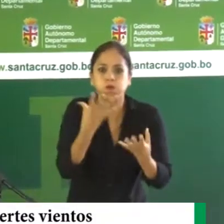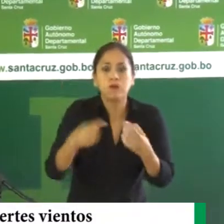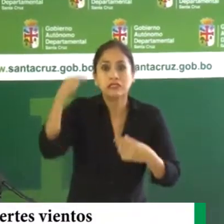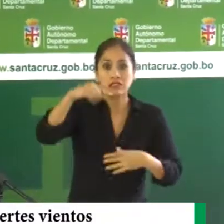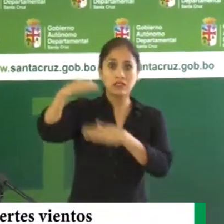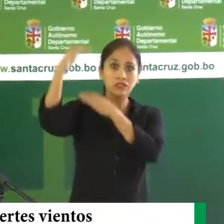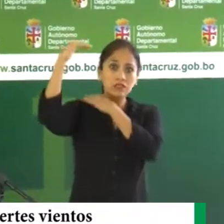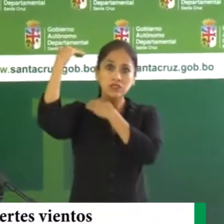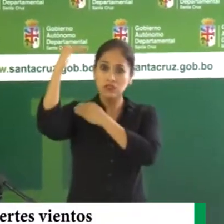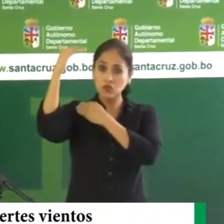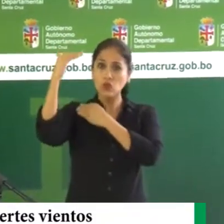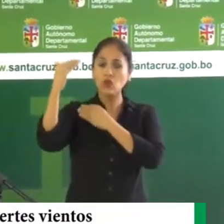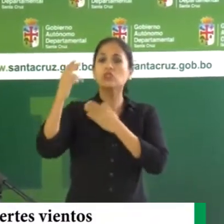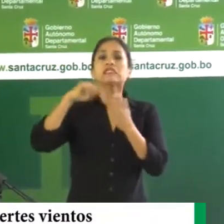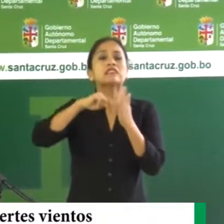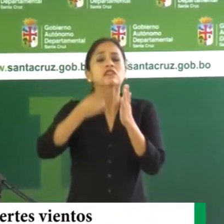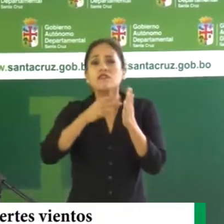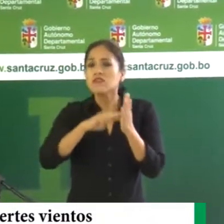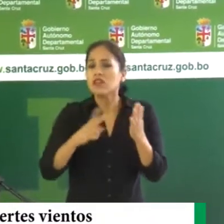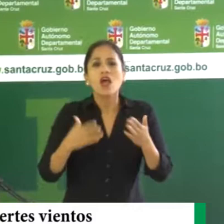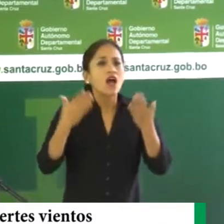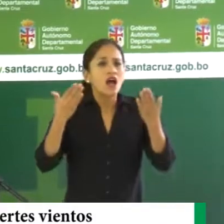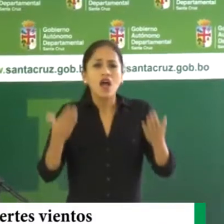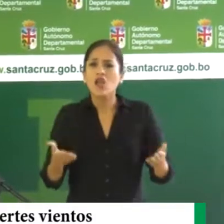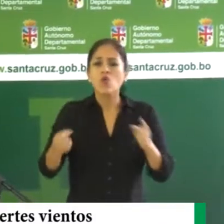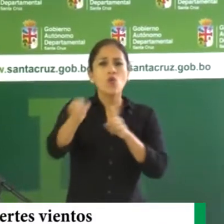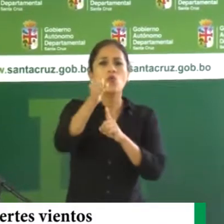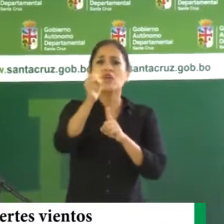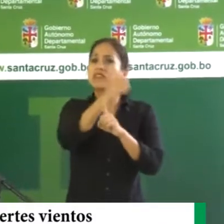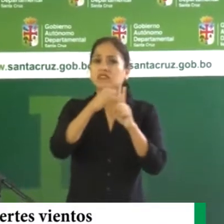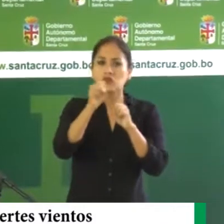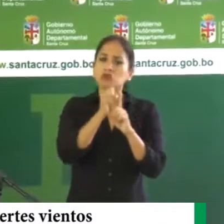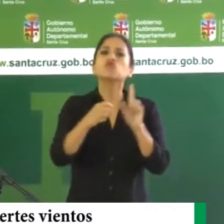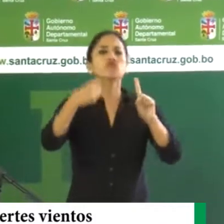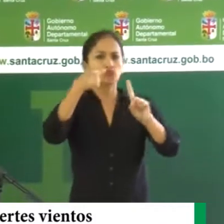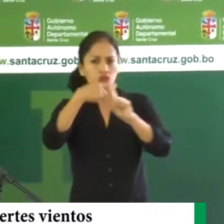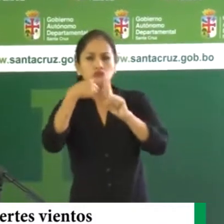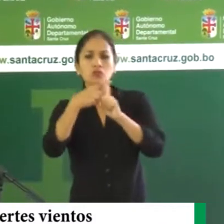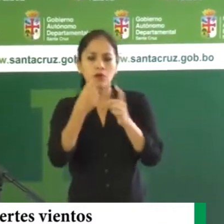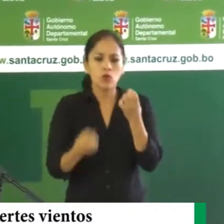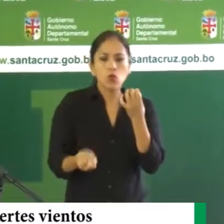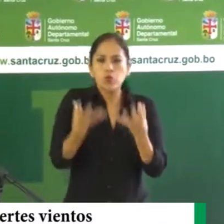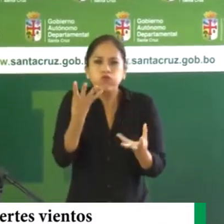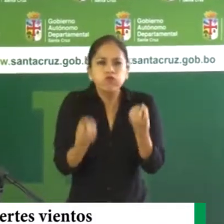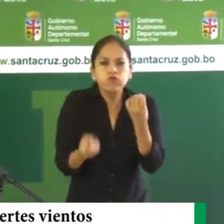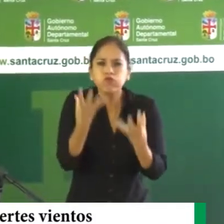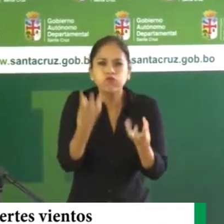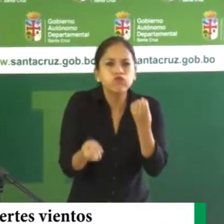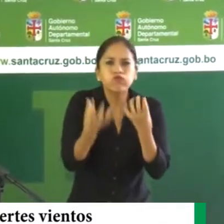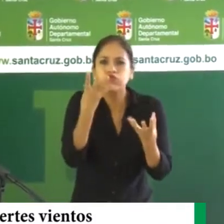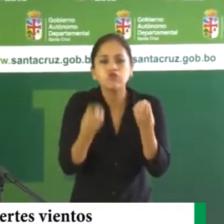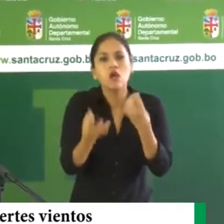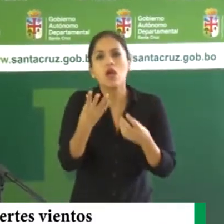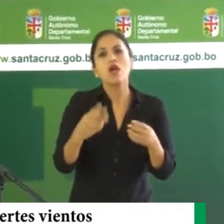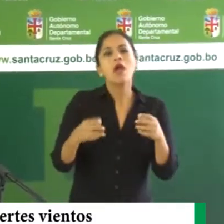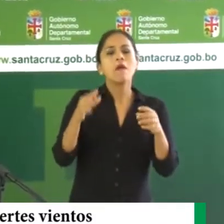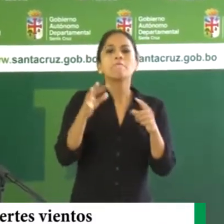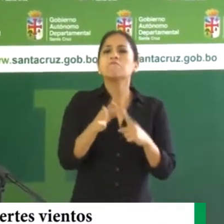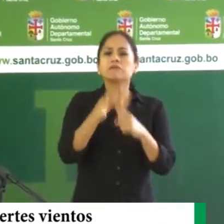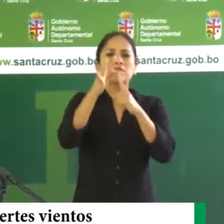Cruz sean, es una situación favorable para los incendios forestales, principalmente en las provincias